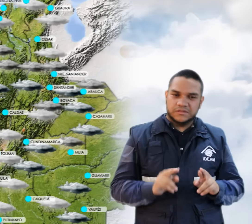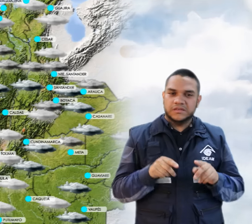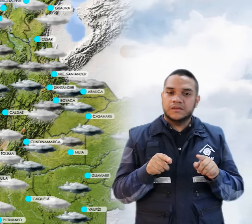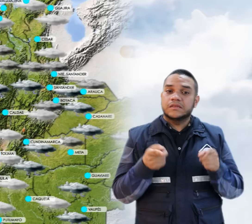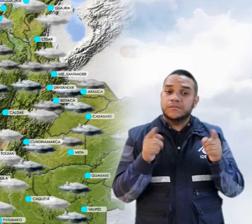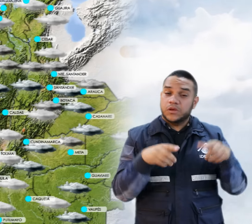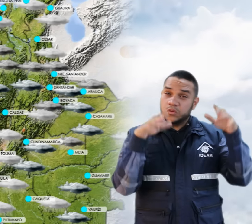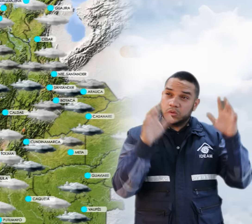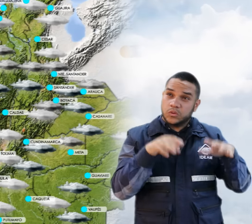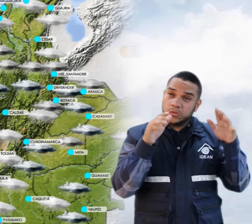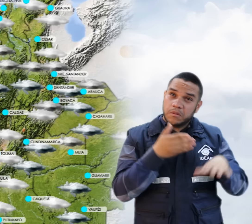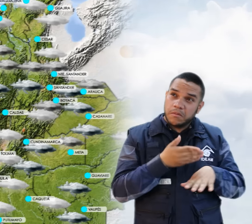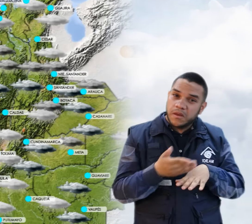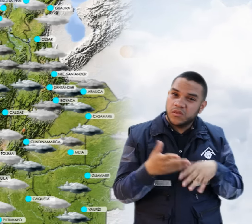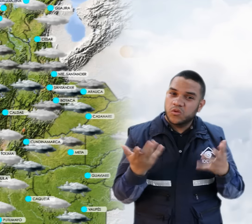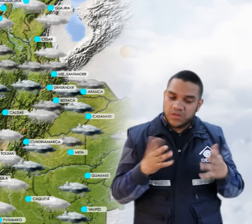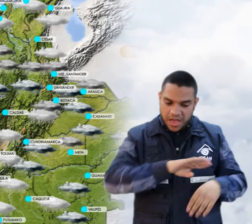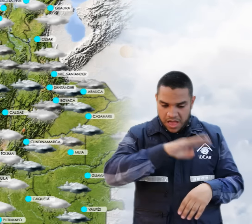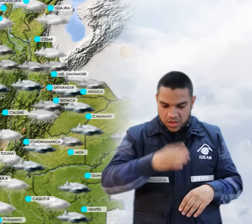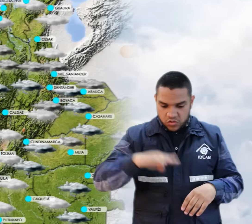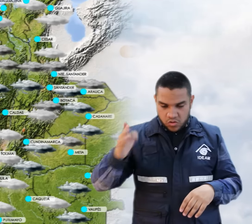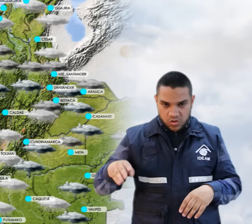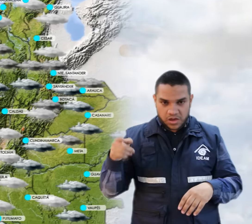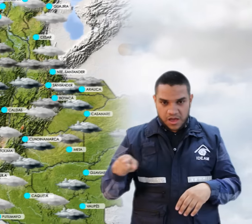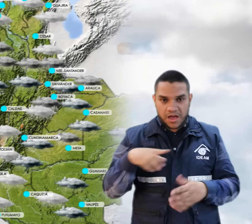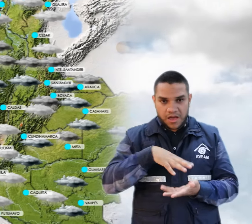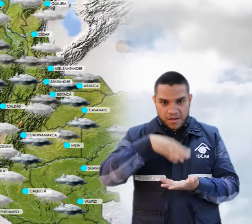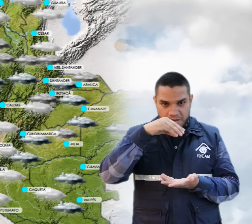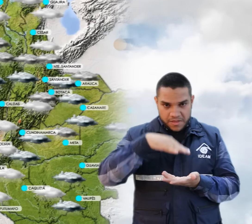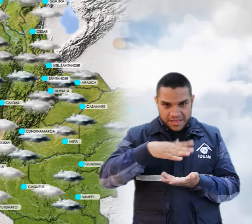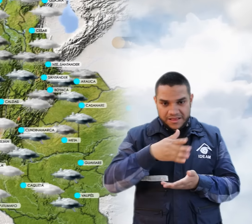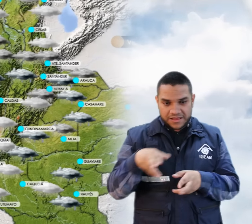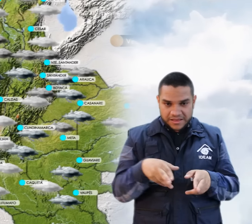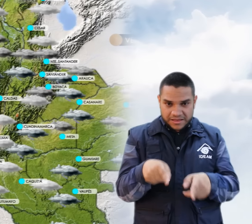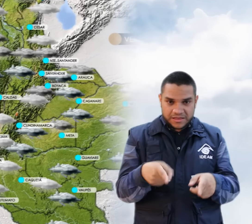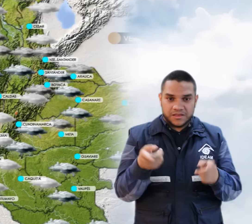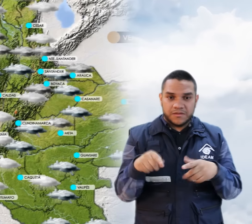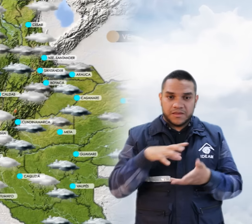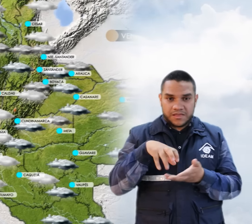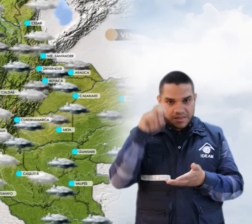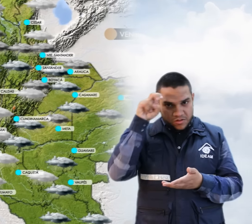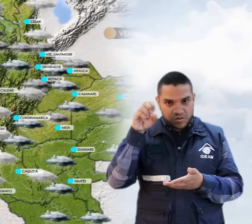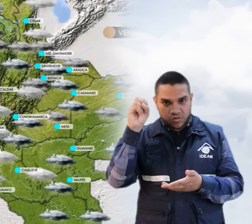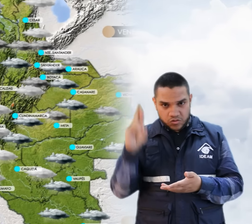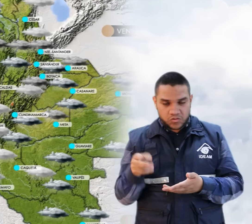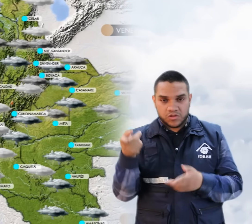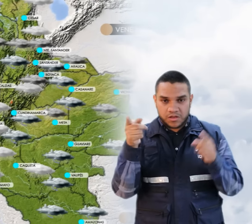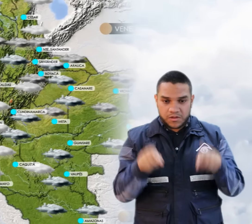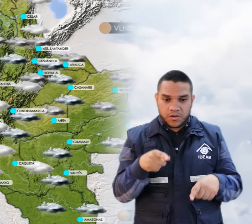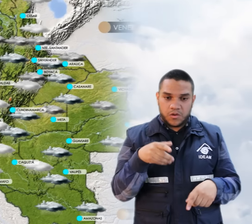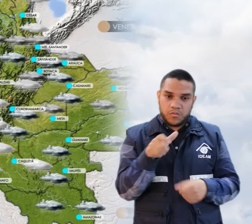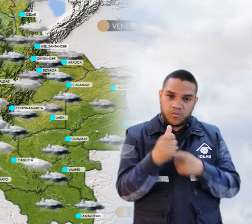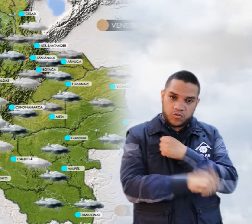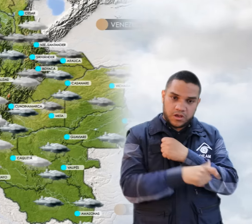entonces lluvias especialmente sobre Antioquia, en medio Magdalena, sur de los Santanderes, Boyacá, Cundinamarca y de menor intensidad